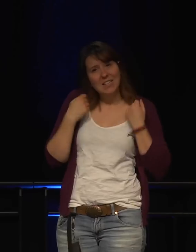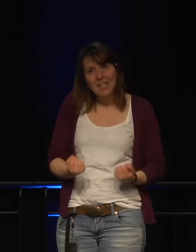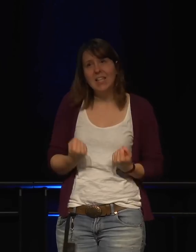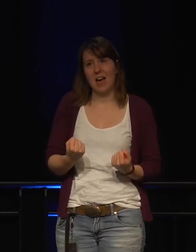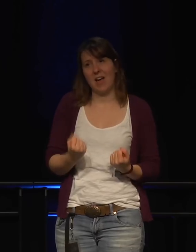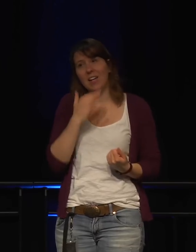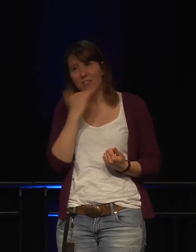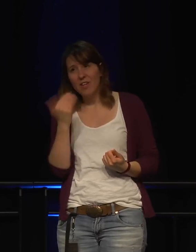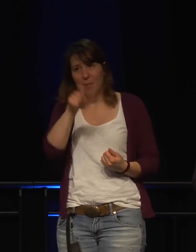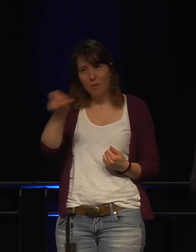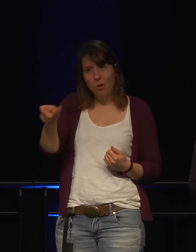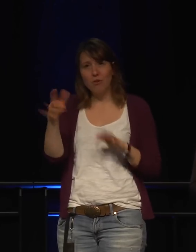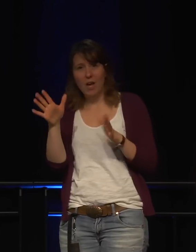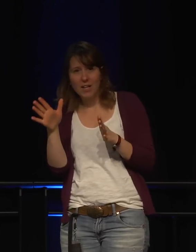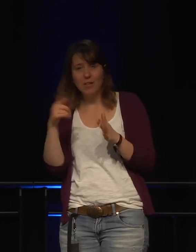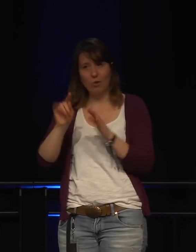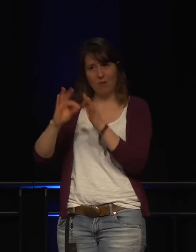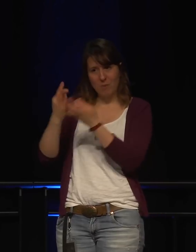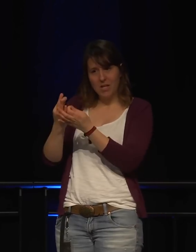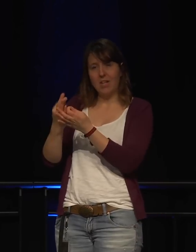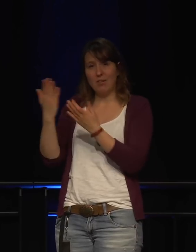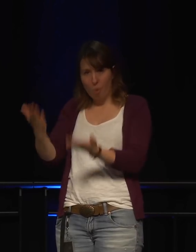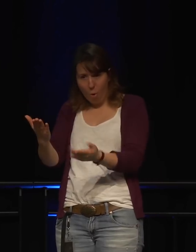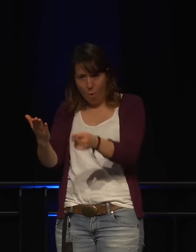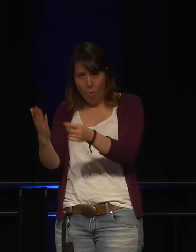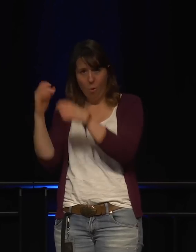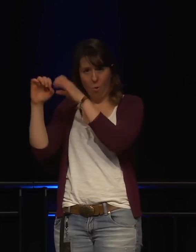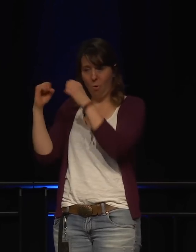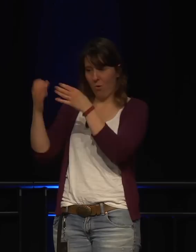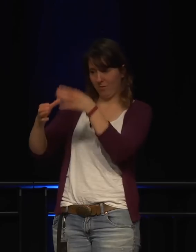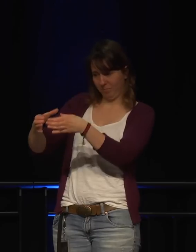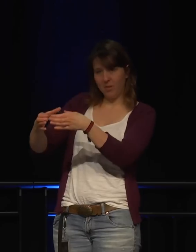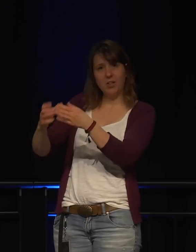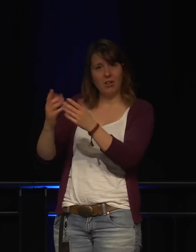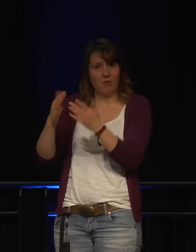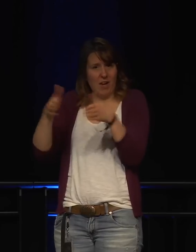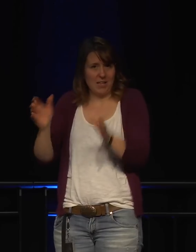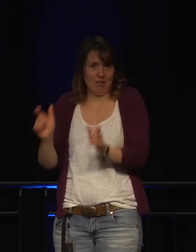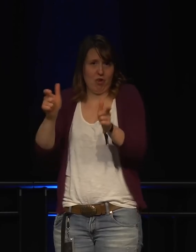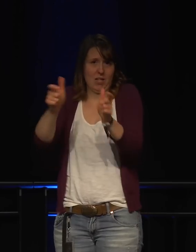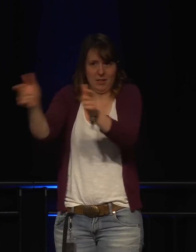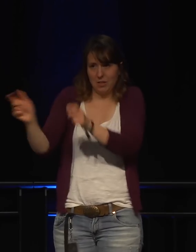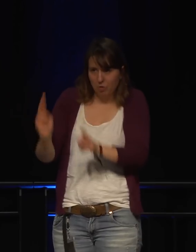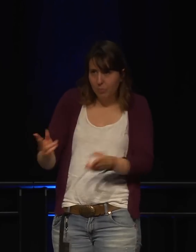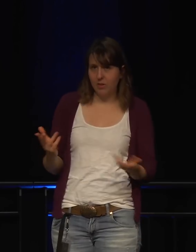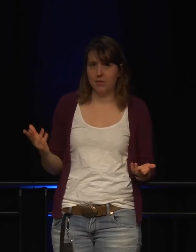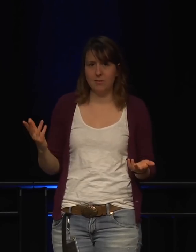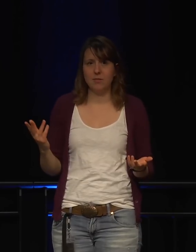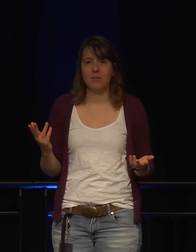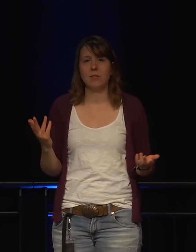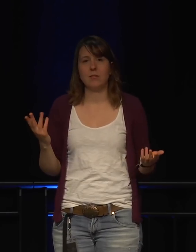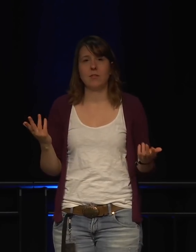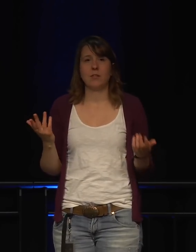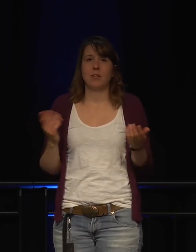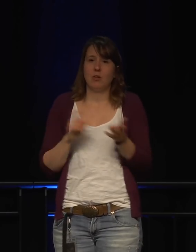reden. Ich bin mir ziemlich sicher, viele Leute haben sowas zu Weihnachten bekommen. Tatsächlich gab es